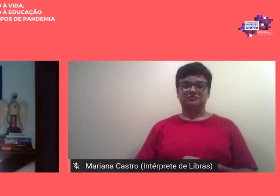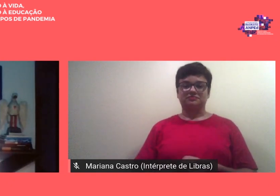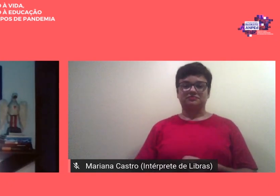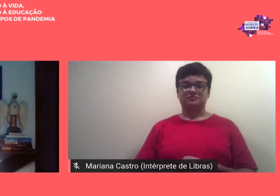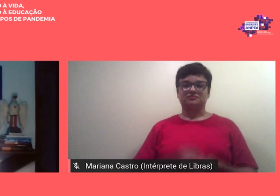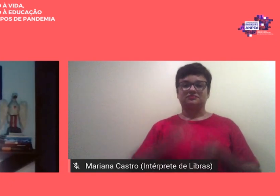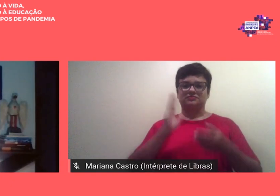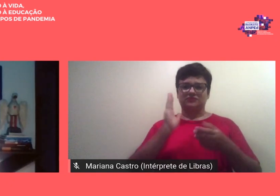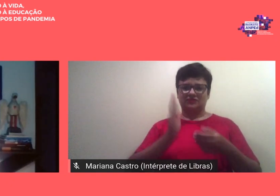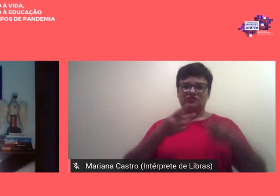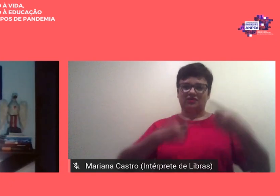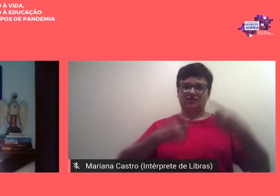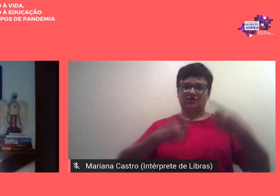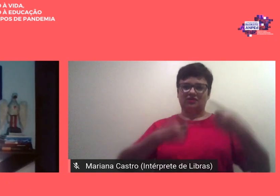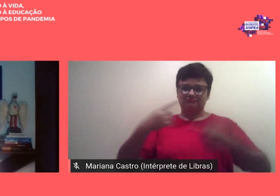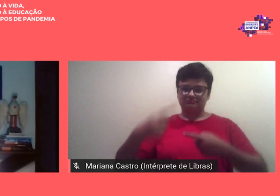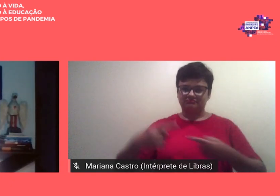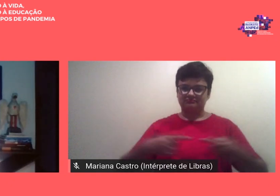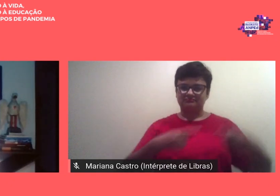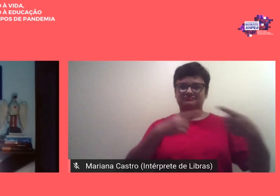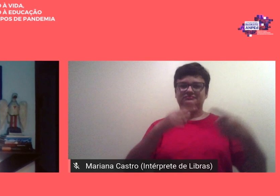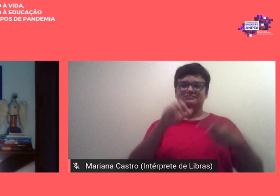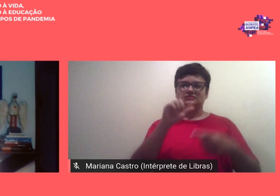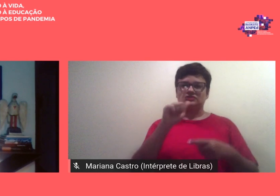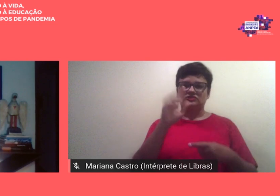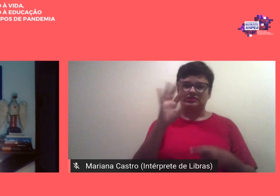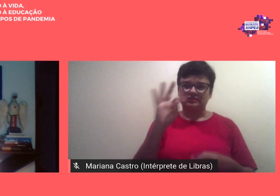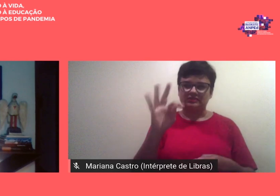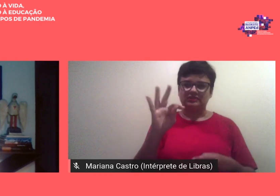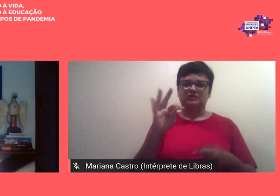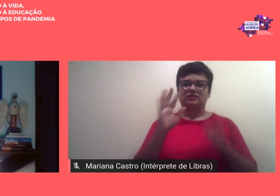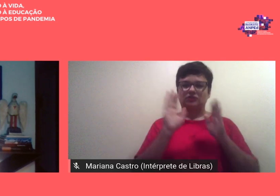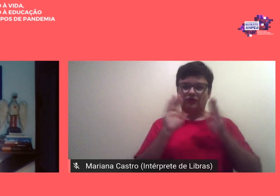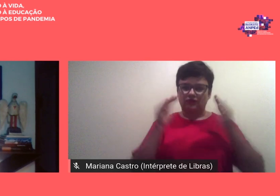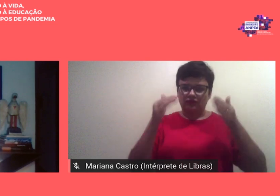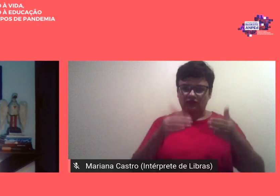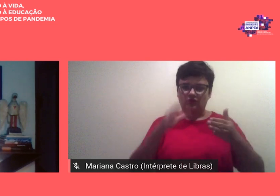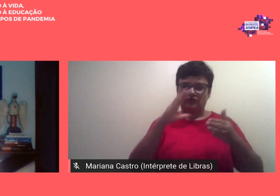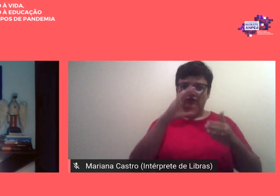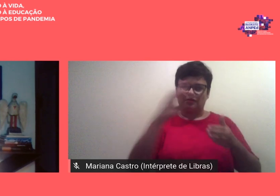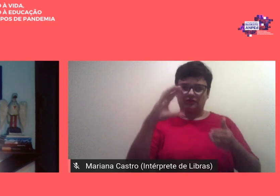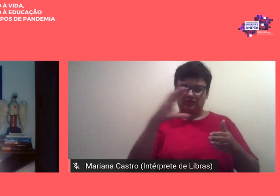discussão dos GTs e do fórum de coordenadores